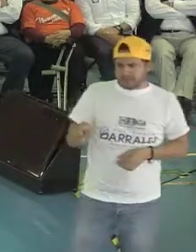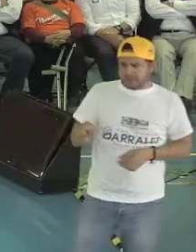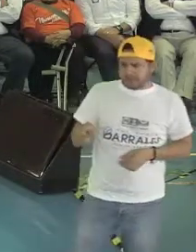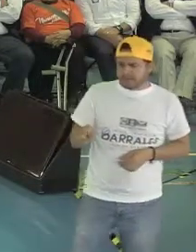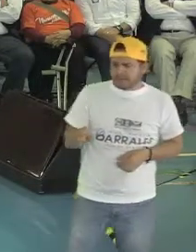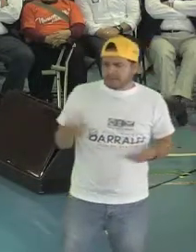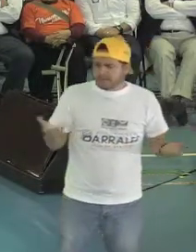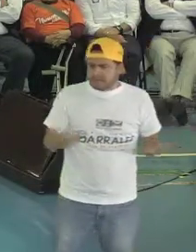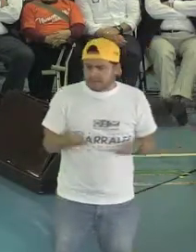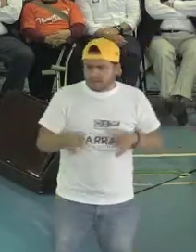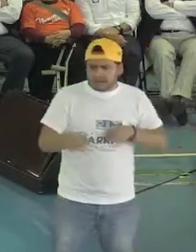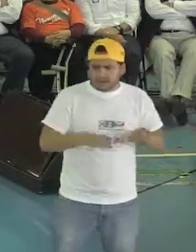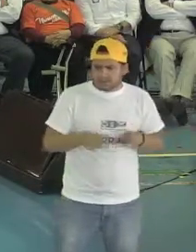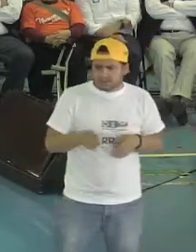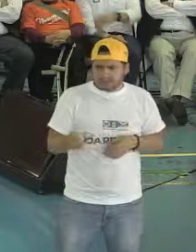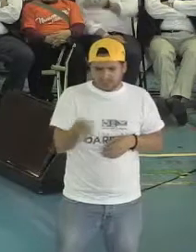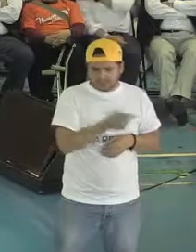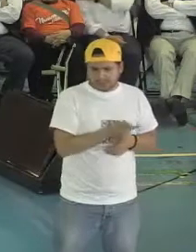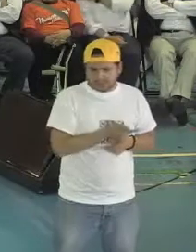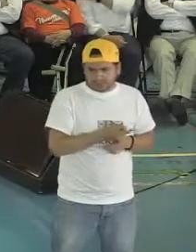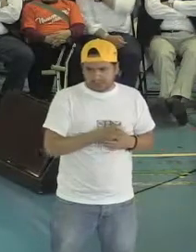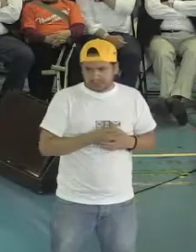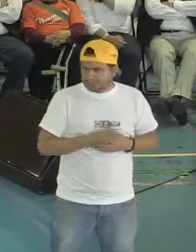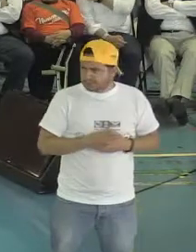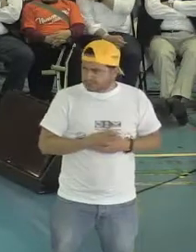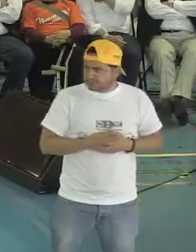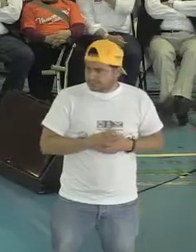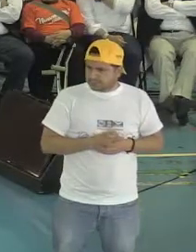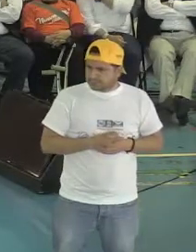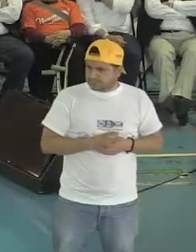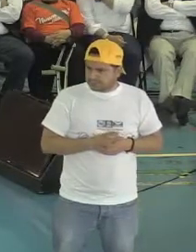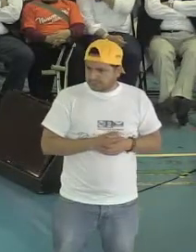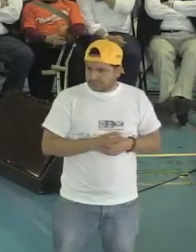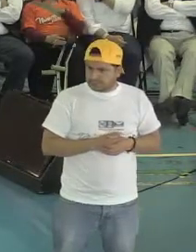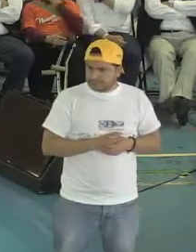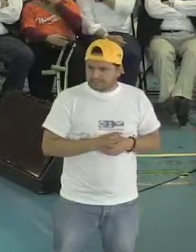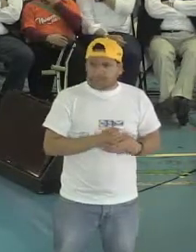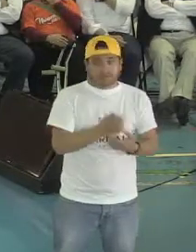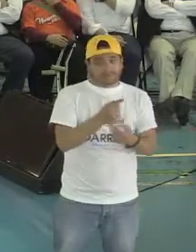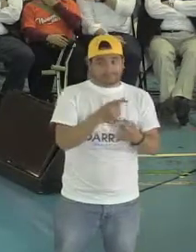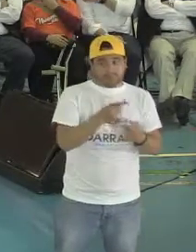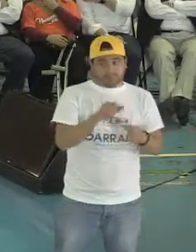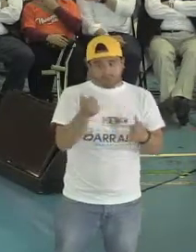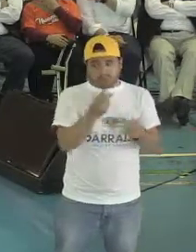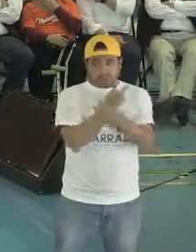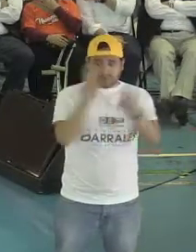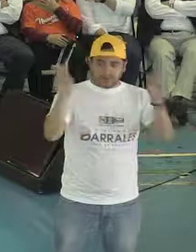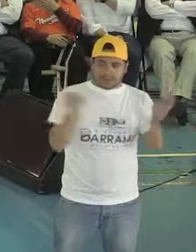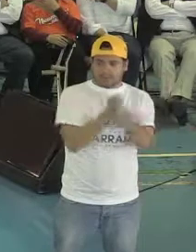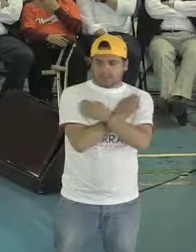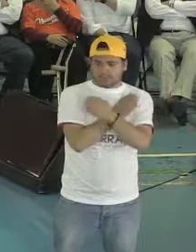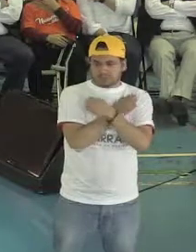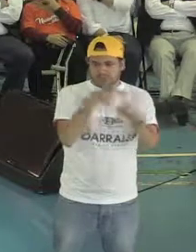a trabajar con ustedes. Un reglo muy importante como comentar, la educación. La educación es lo que va